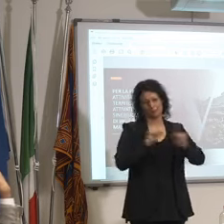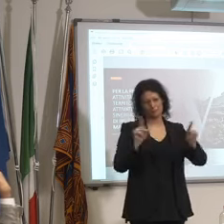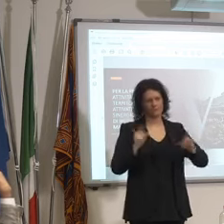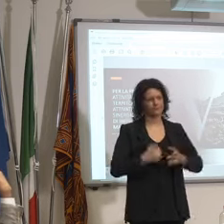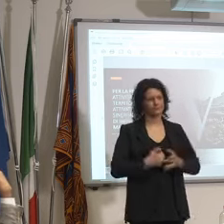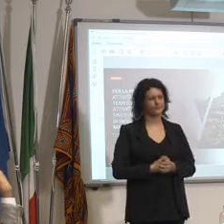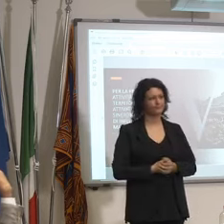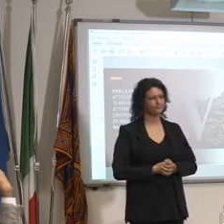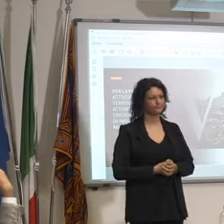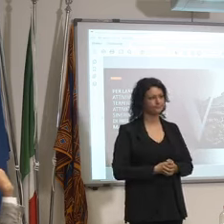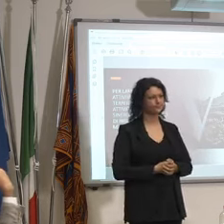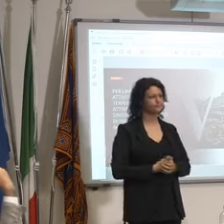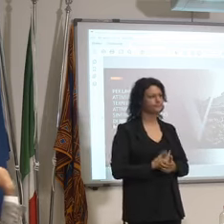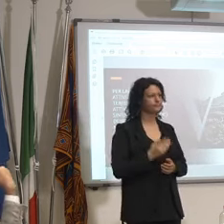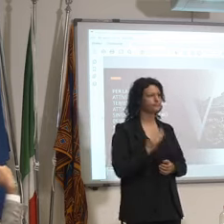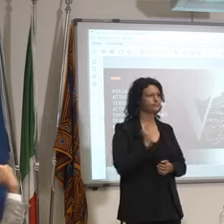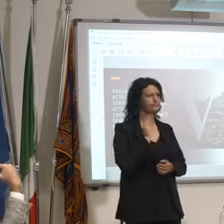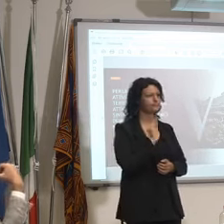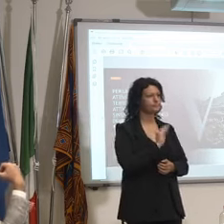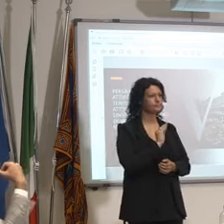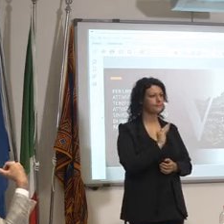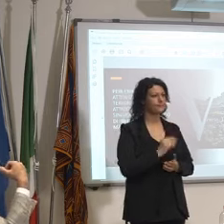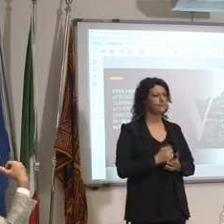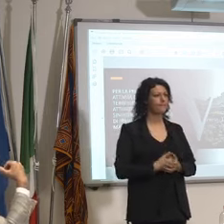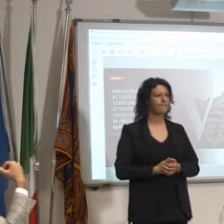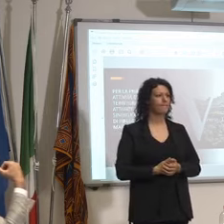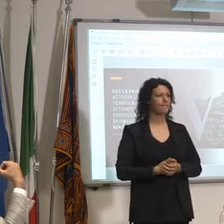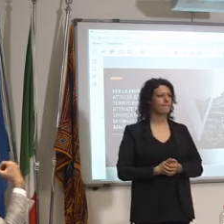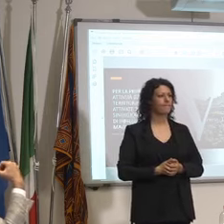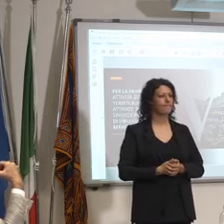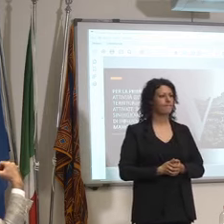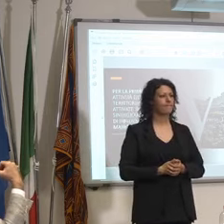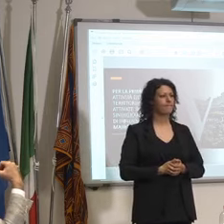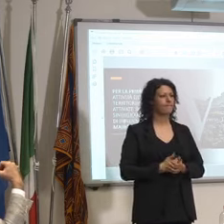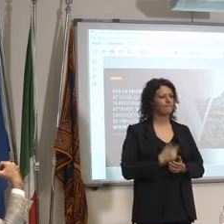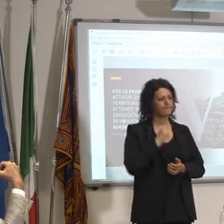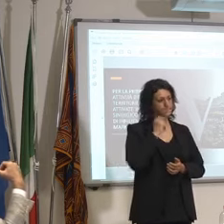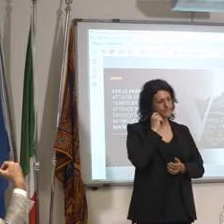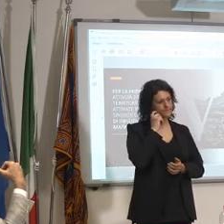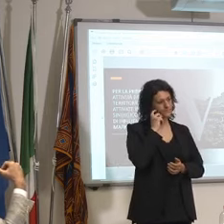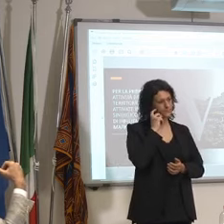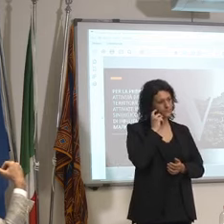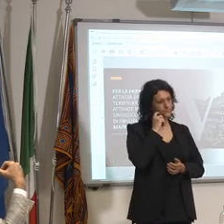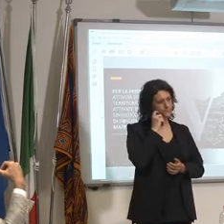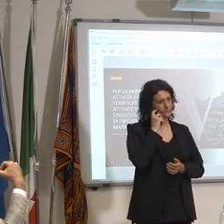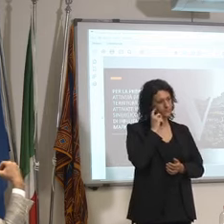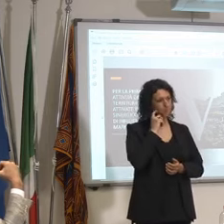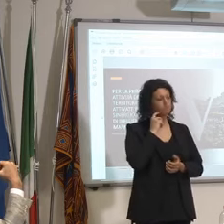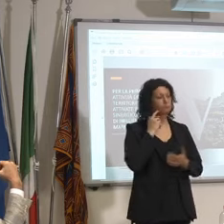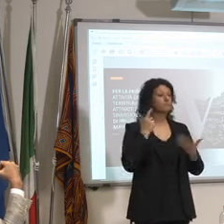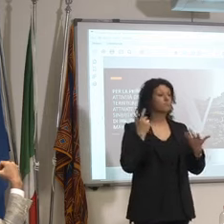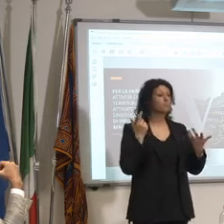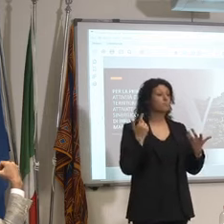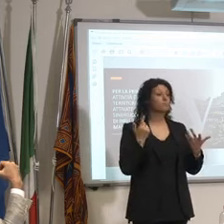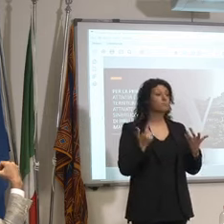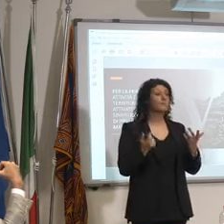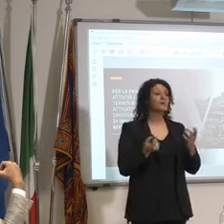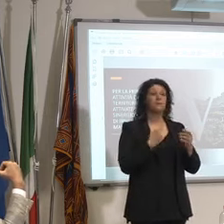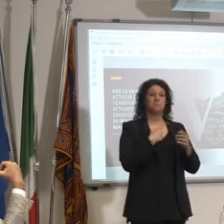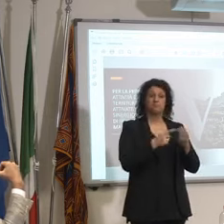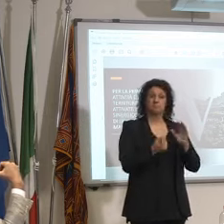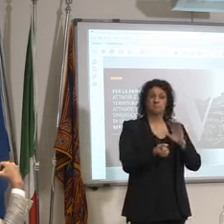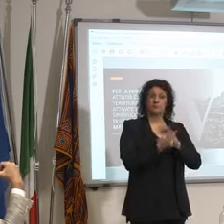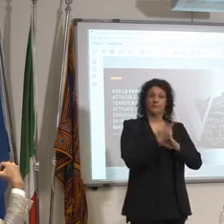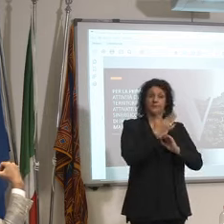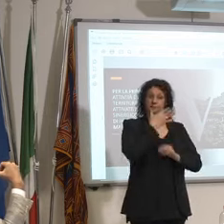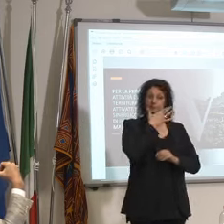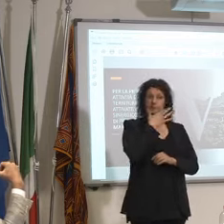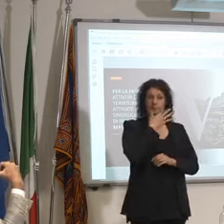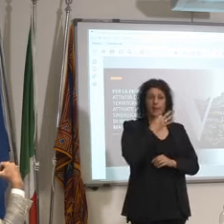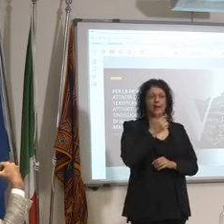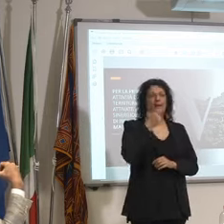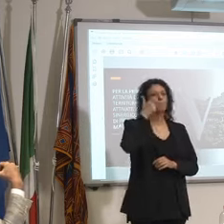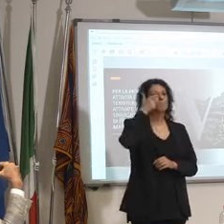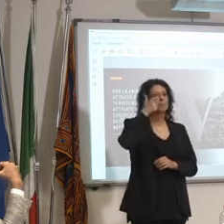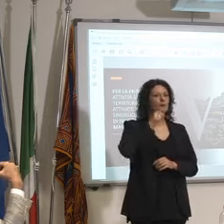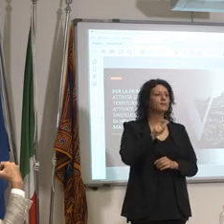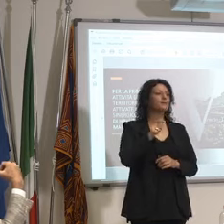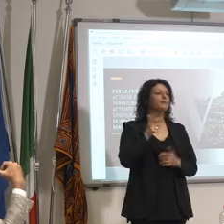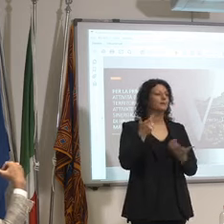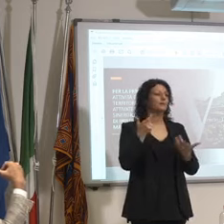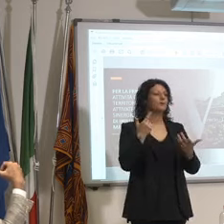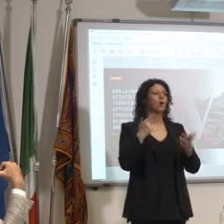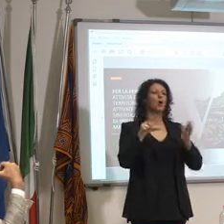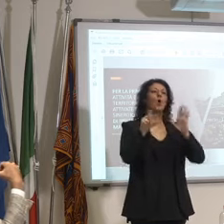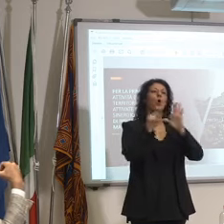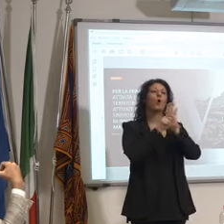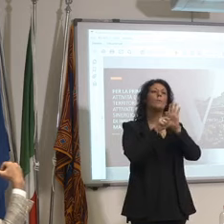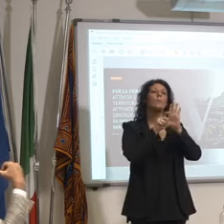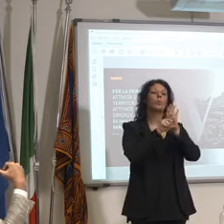bella iniziativa perché comunque gratuitamente in tutti i siti dei comuni di Venezia per esempio c'erano l'elenco delle